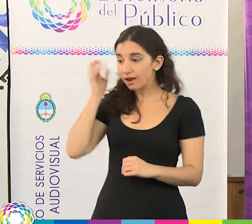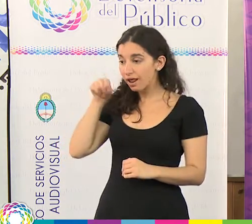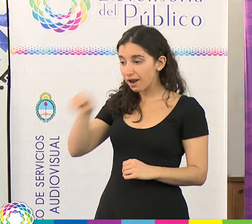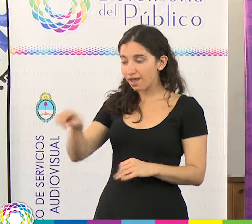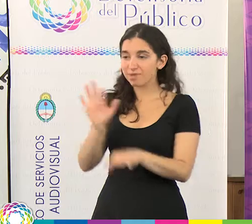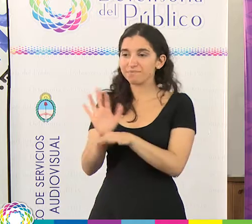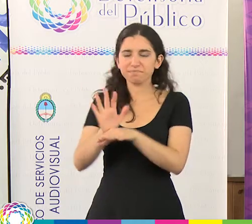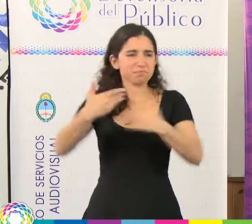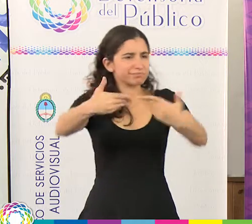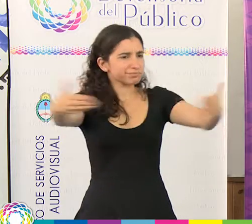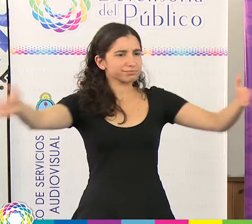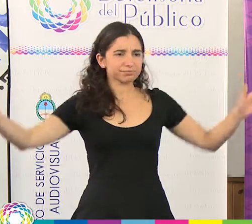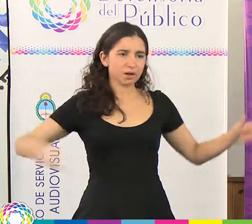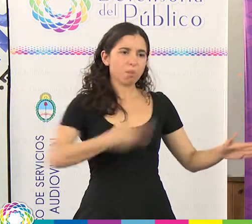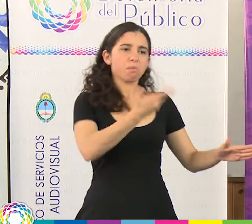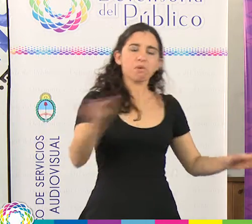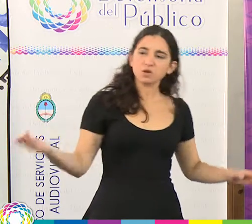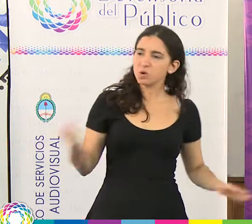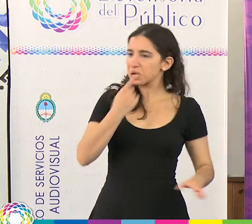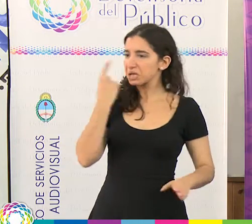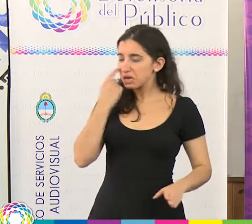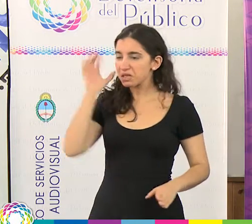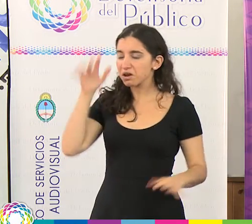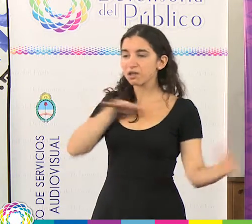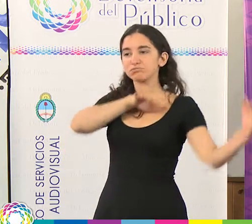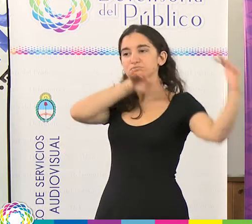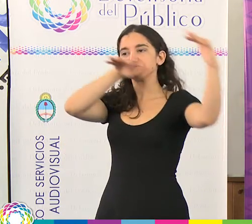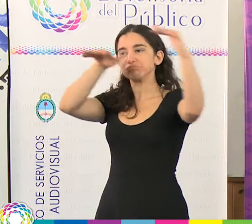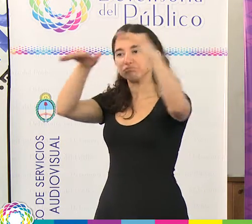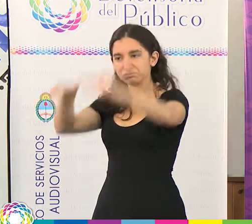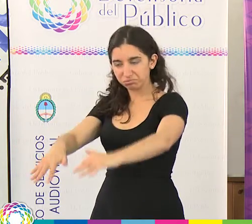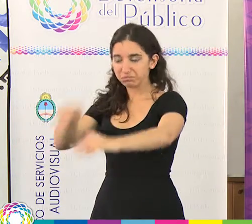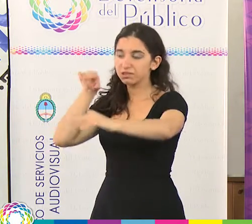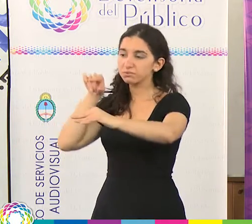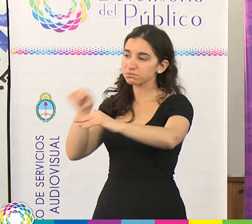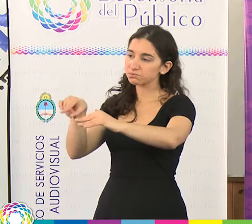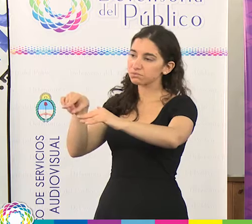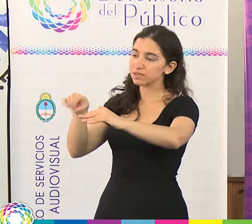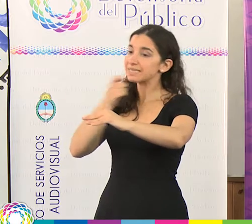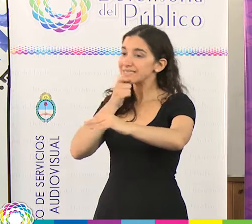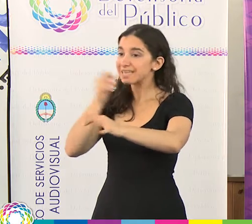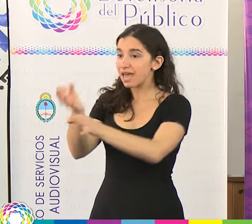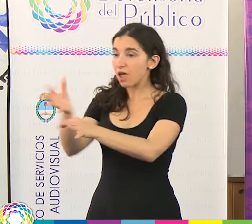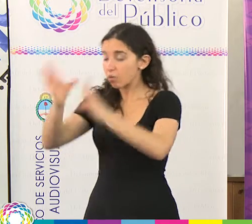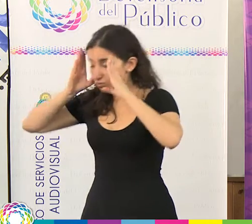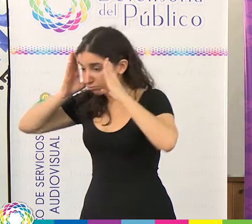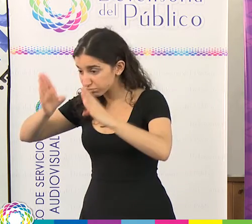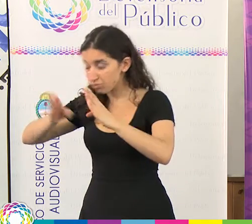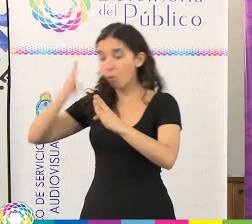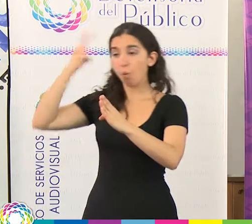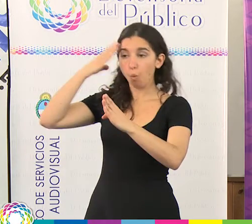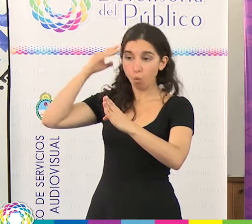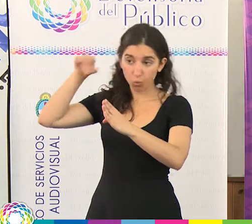abierta a todas las personas que quieren hacer radio con temáticas que hagan hincapié en lo educativo, lo cultural